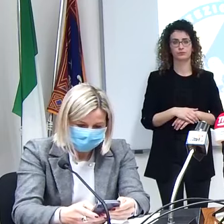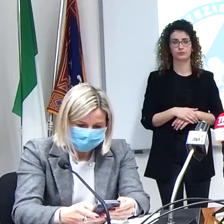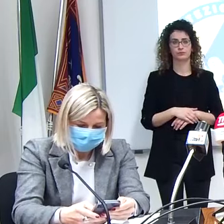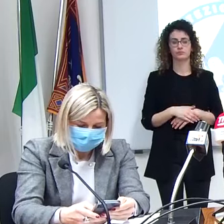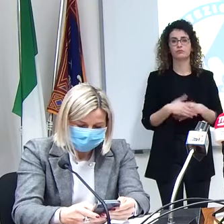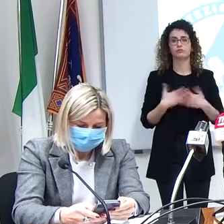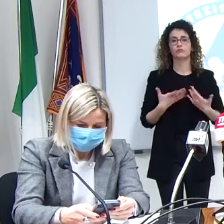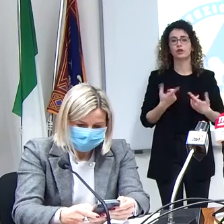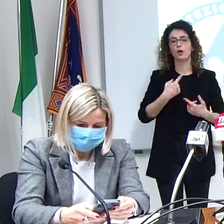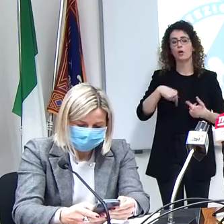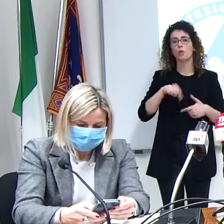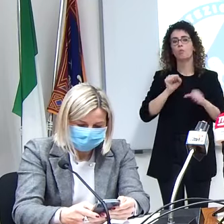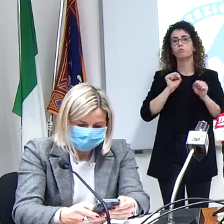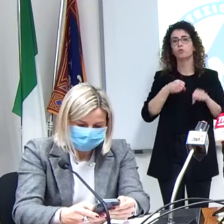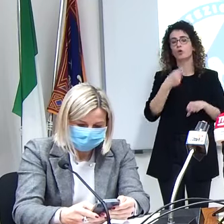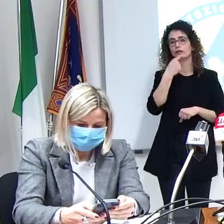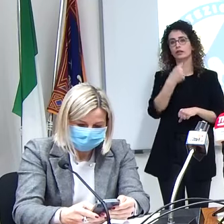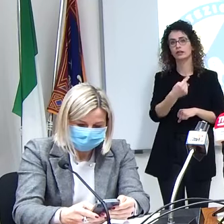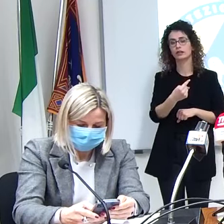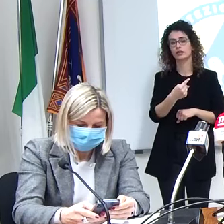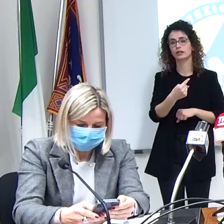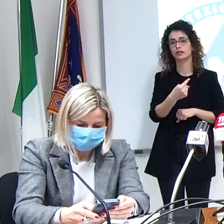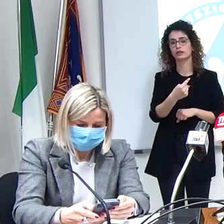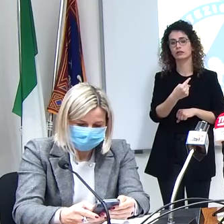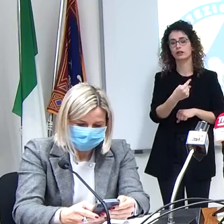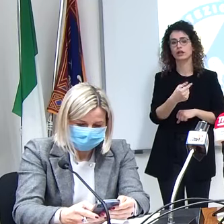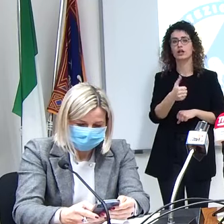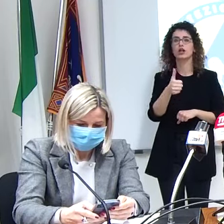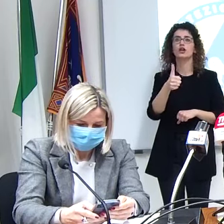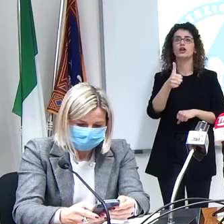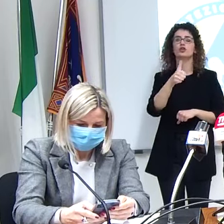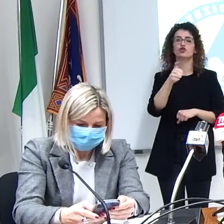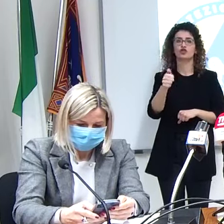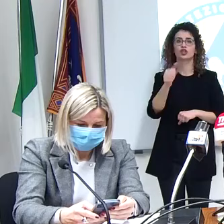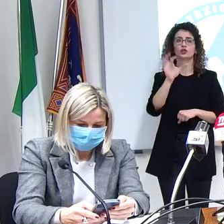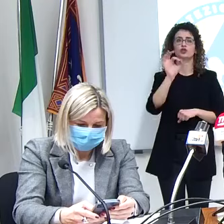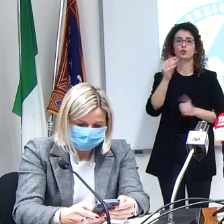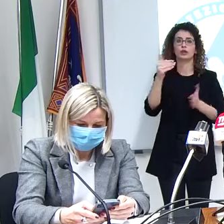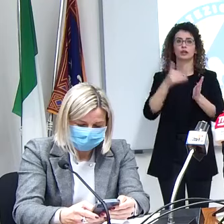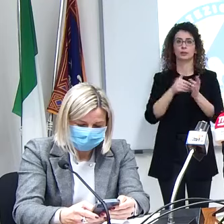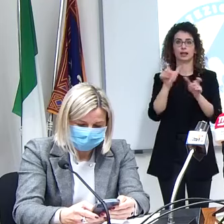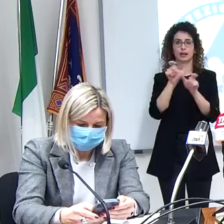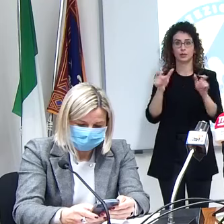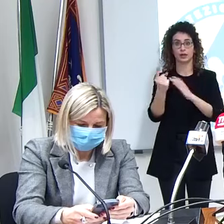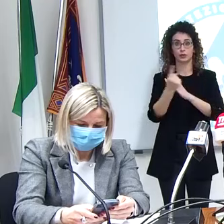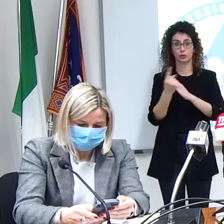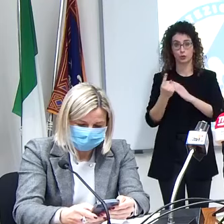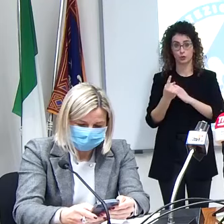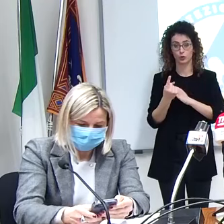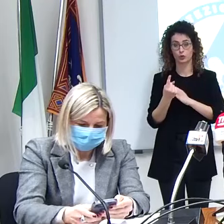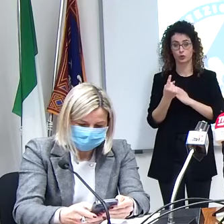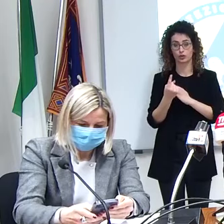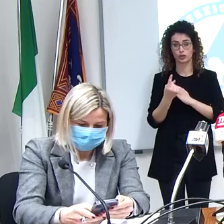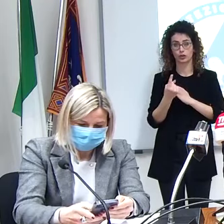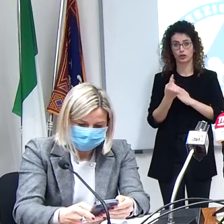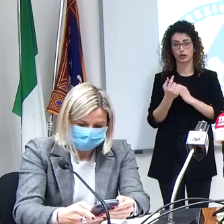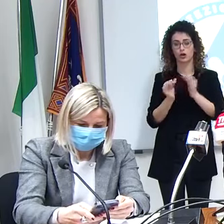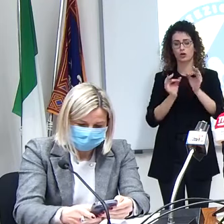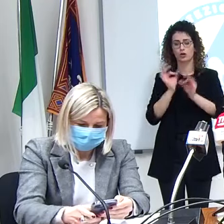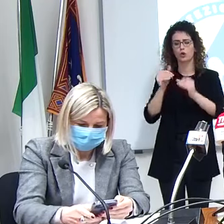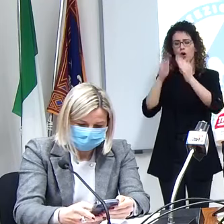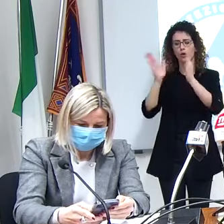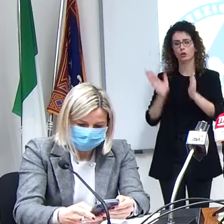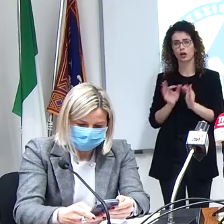possiamo ben dire che 150.000 pazienti sono stati trattati a